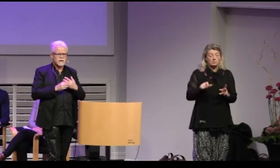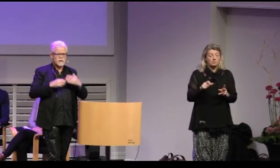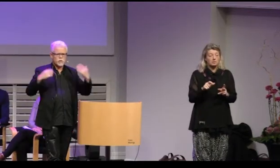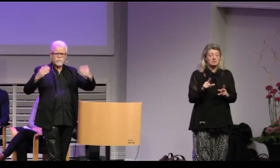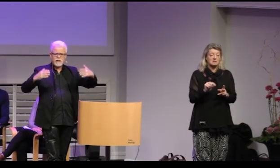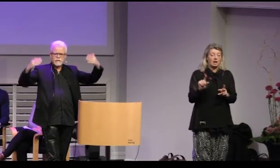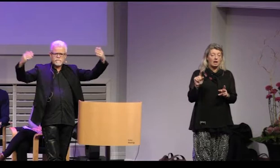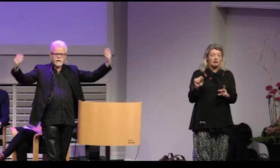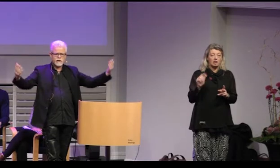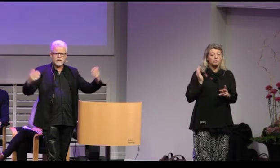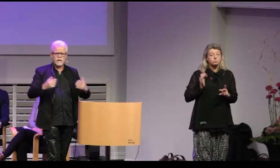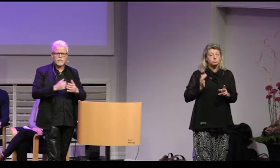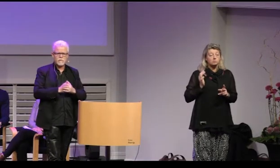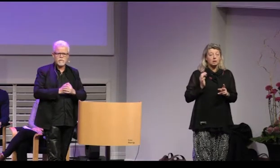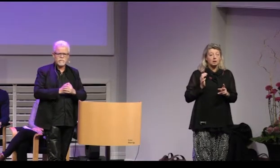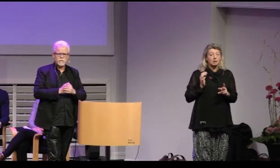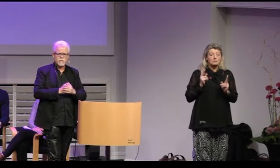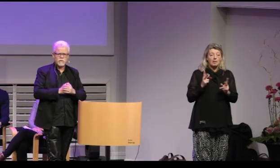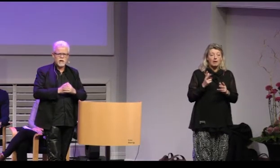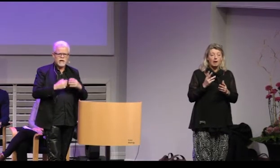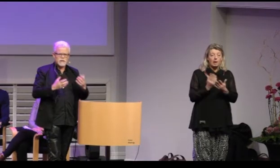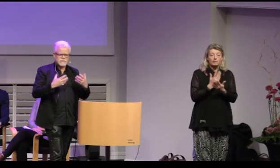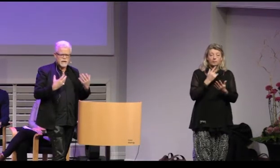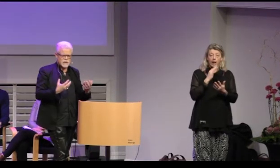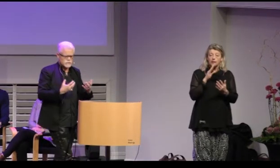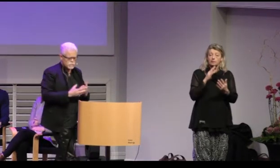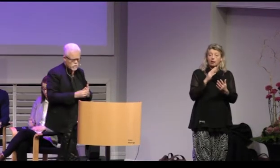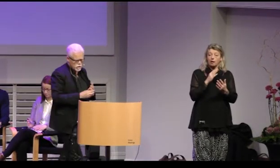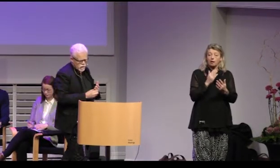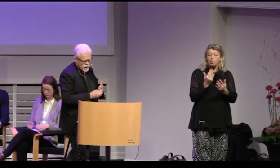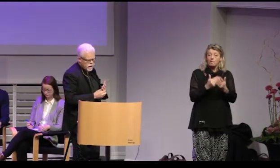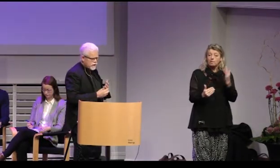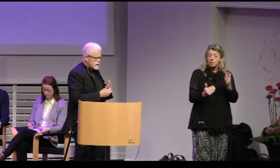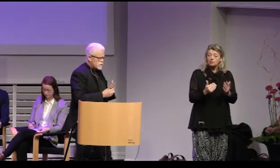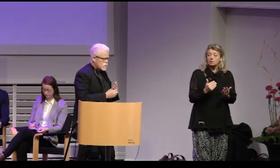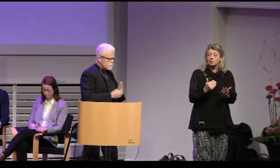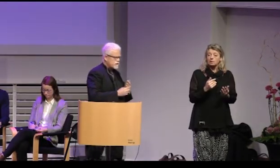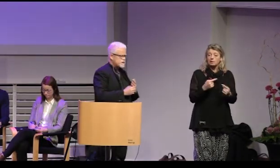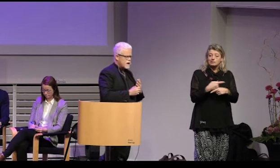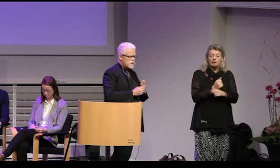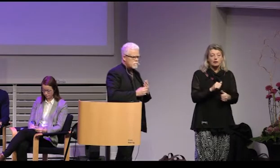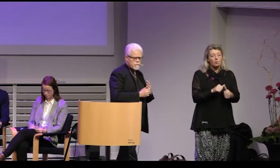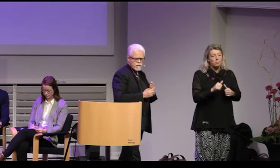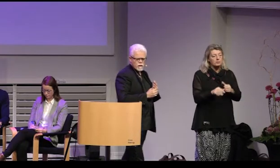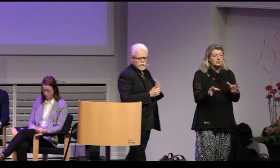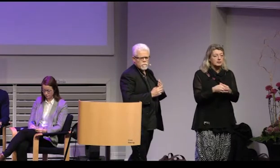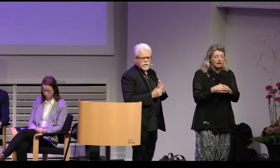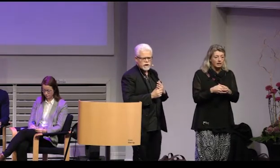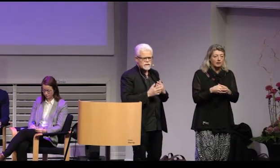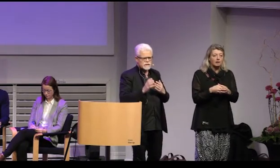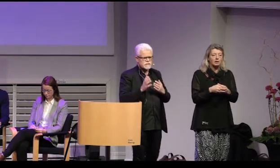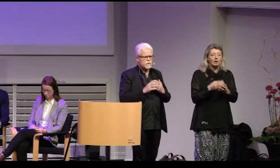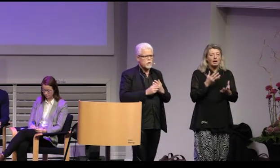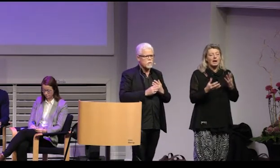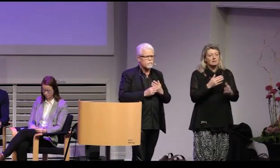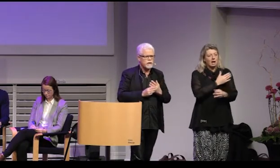åka till de länder föräldrarna kommer ifrån istället så är det kompisgäng med